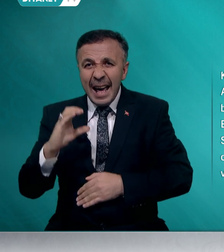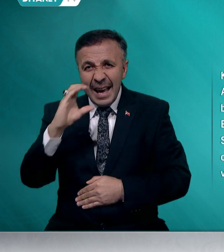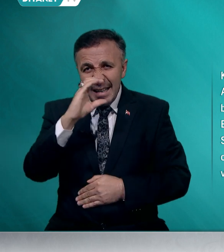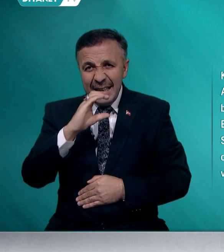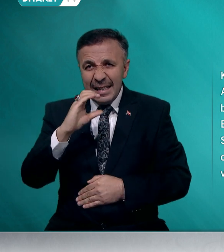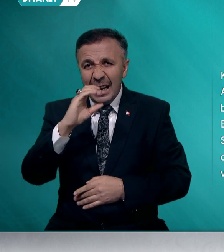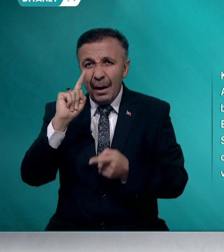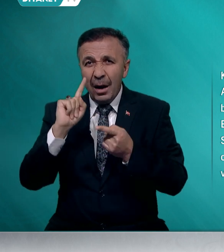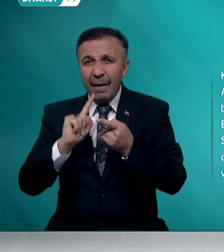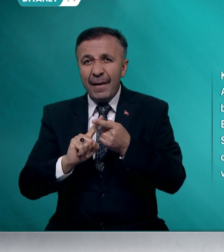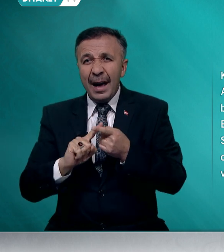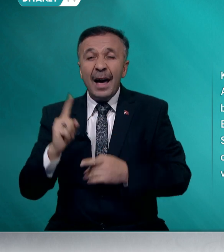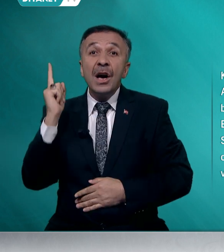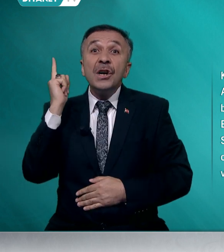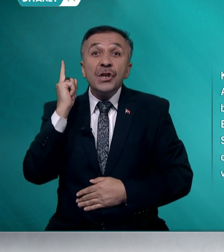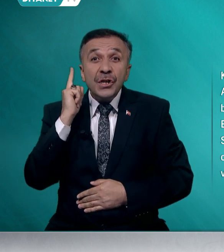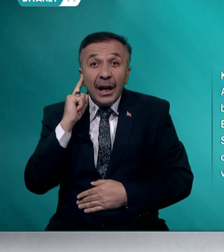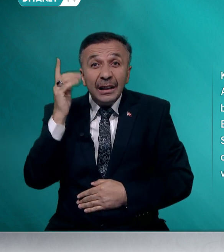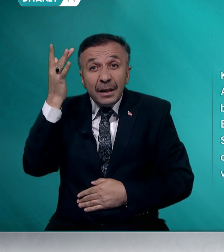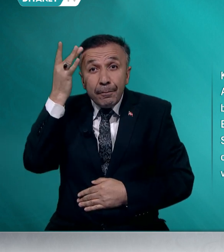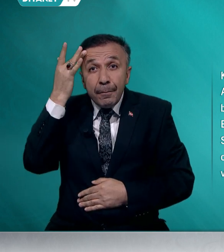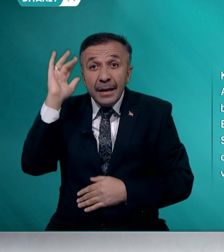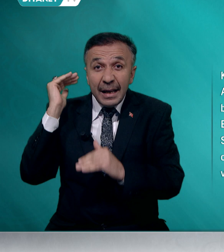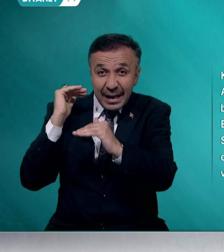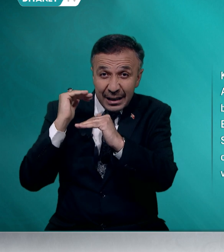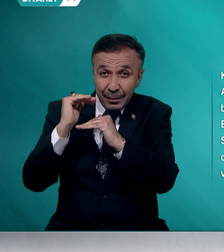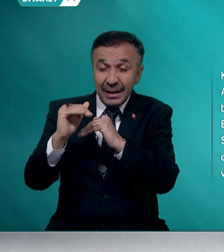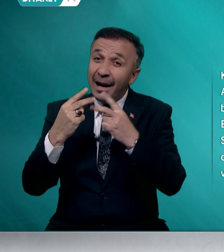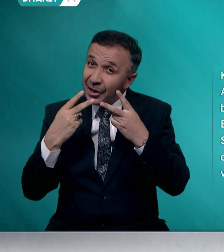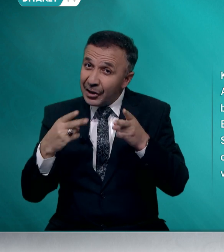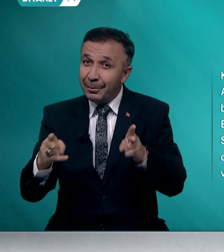İslam'a ve şanlı medeniyetimize açılmıştır.